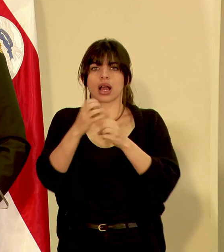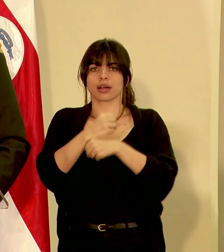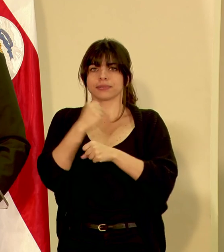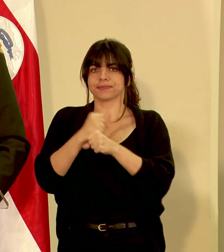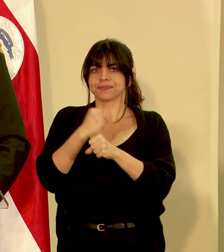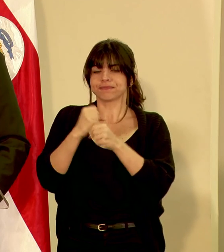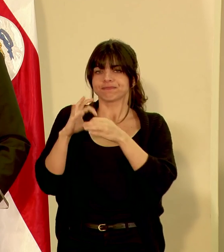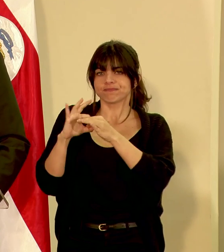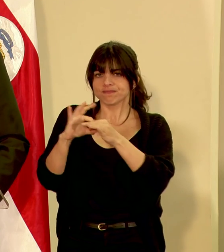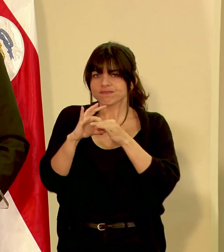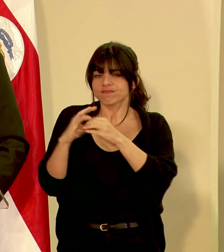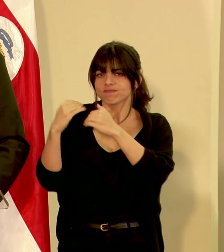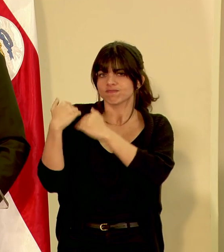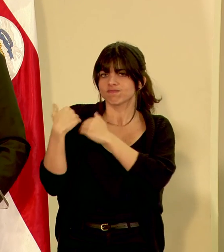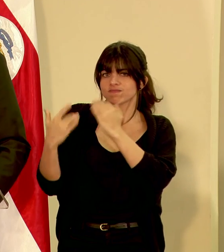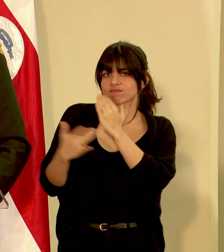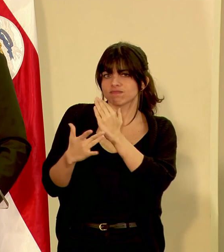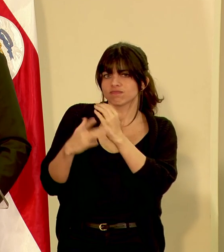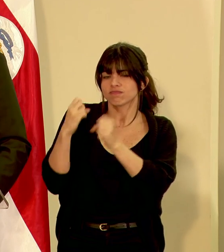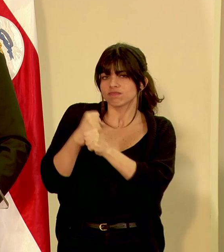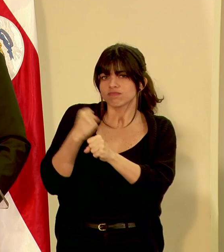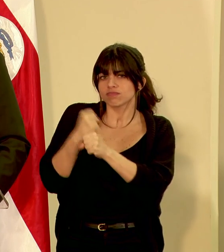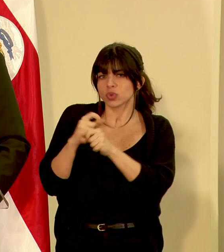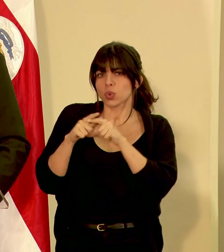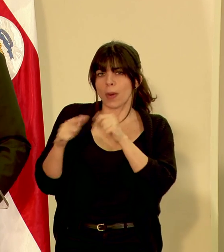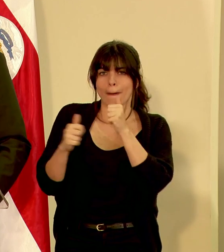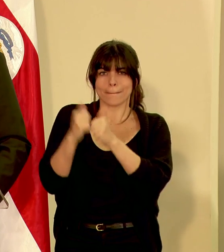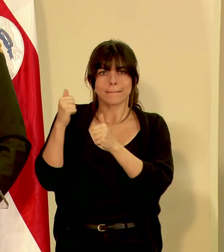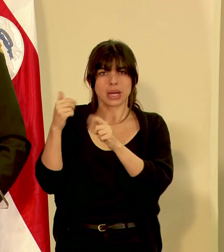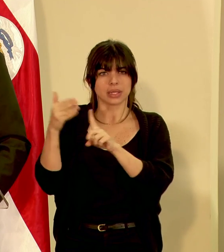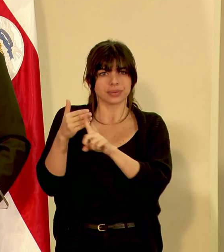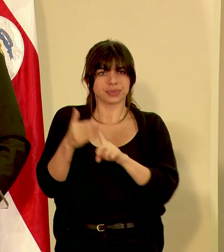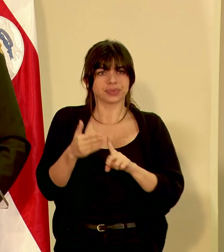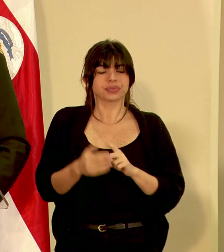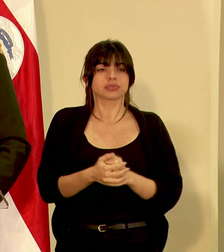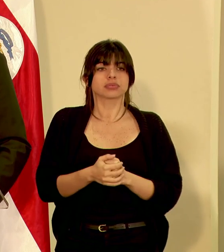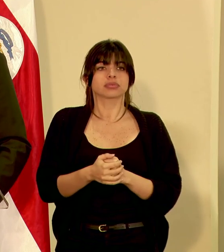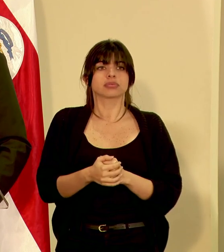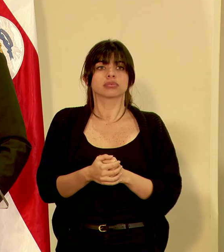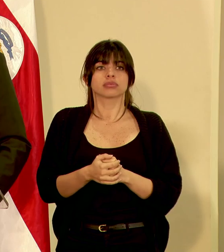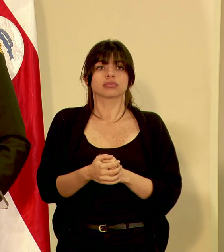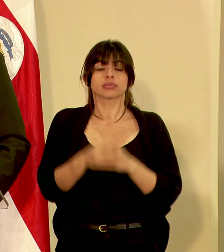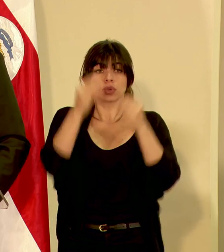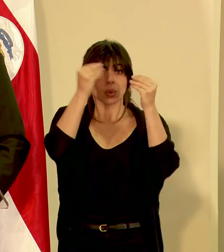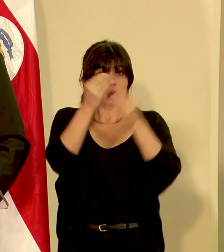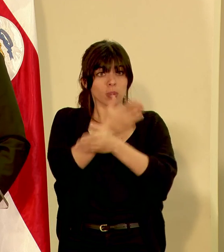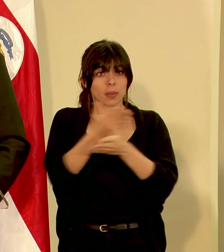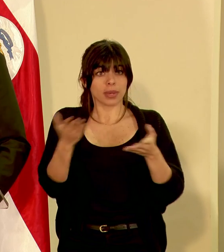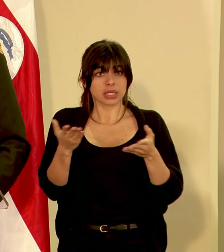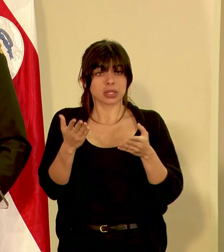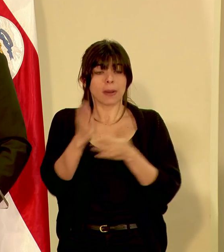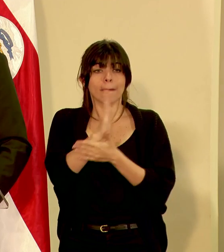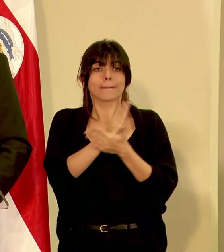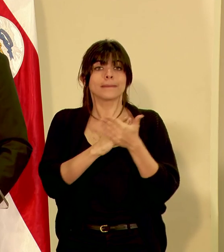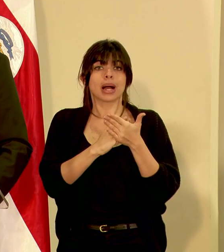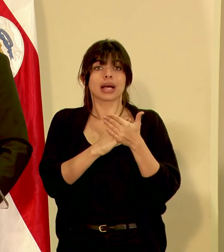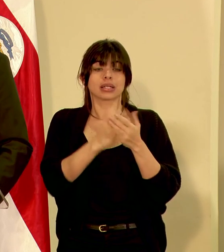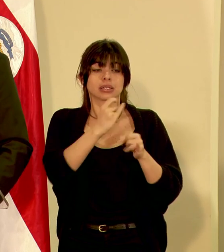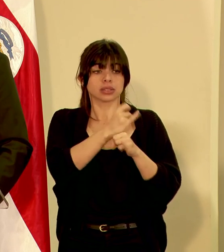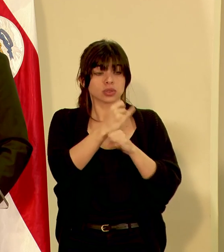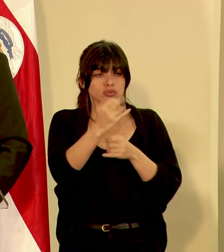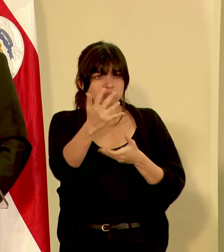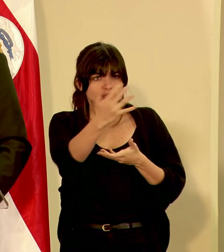labores de coordinación y trabajos técnicos en las zonas afectadas. Se levanta la información de parte de las